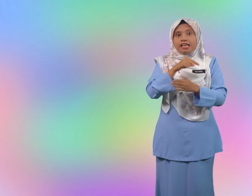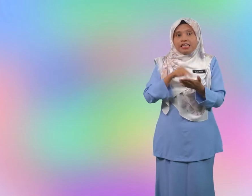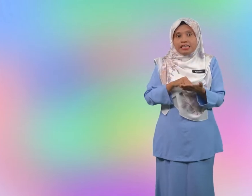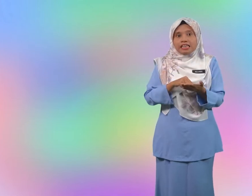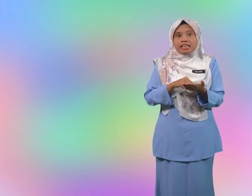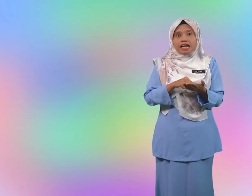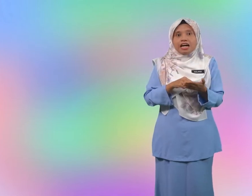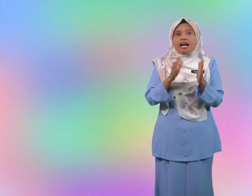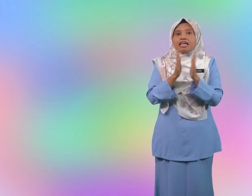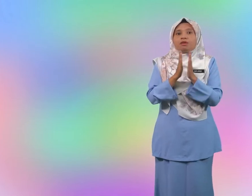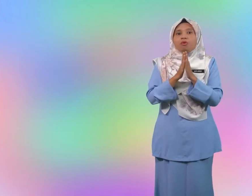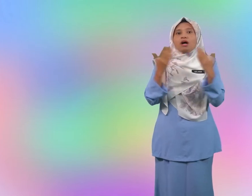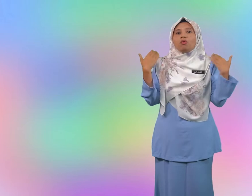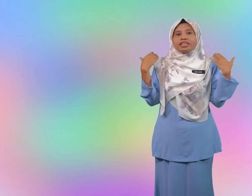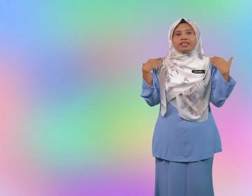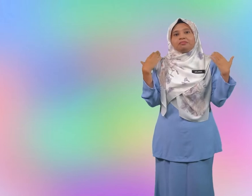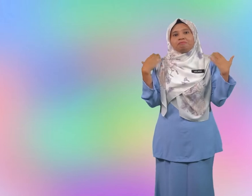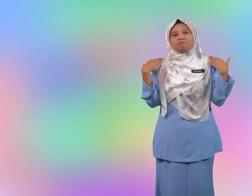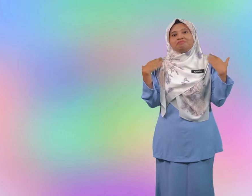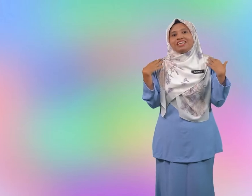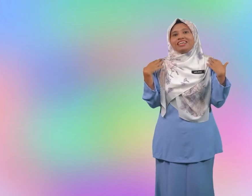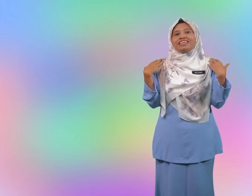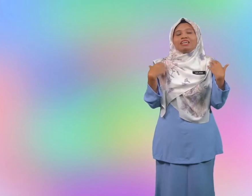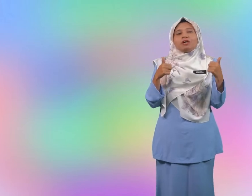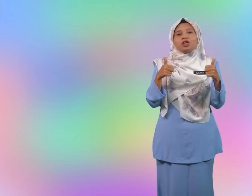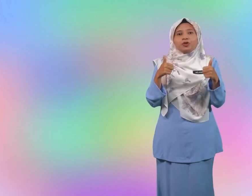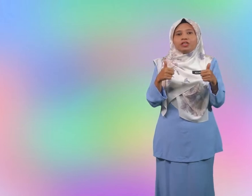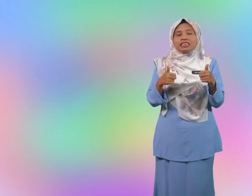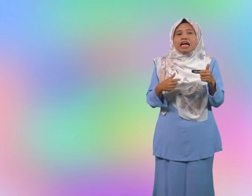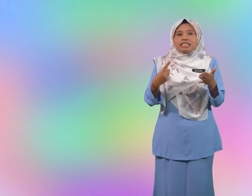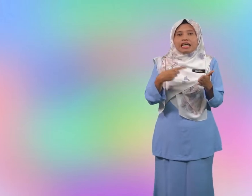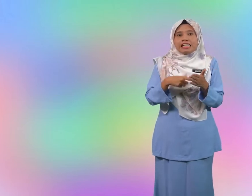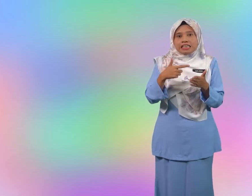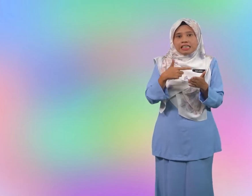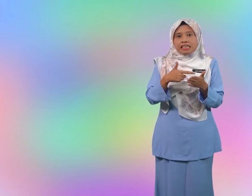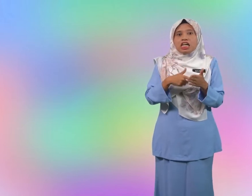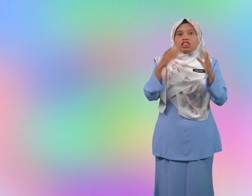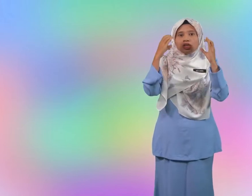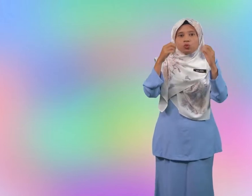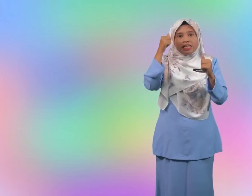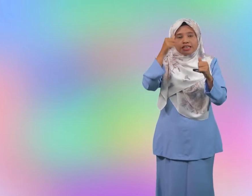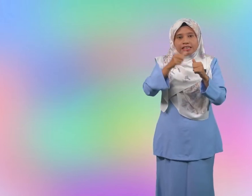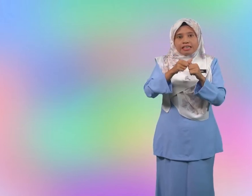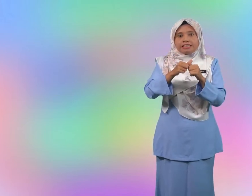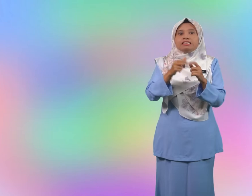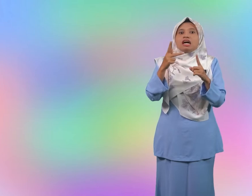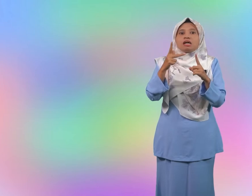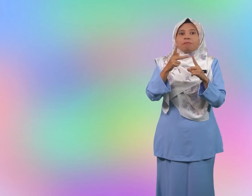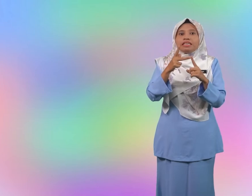ini tepuk bahu anda bagus sekali lagi cikgu ingatkan kepada